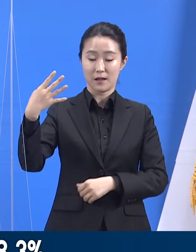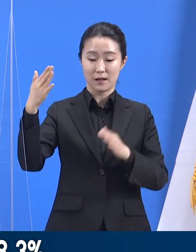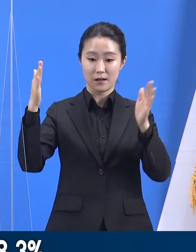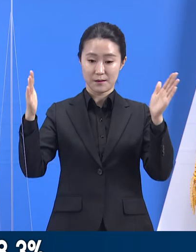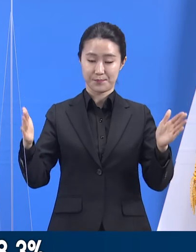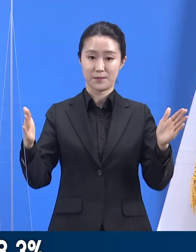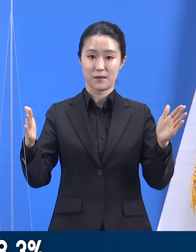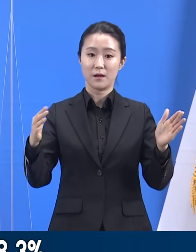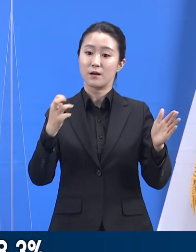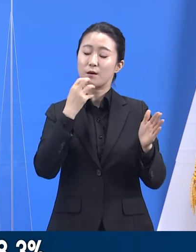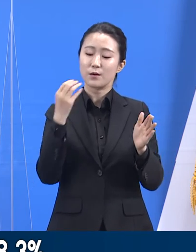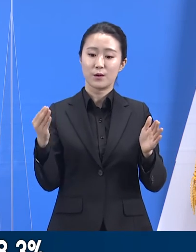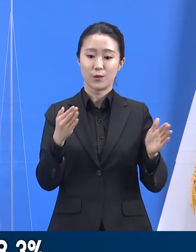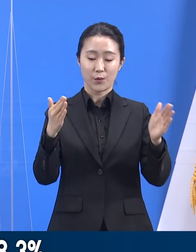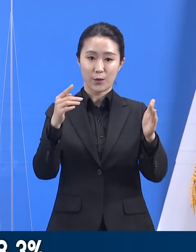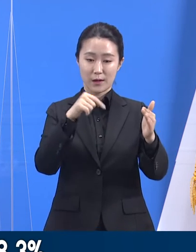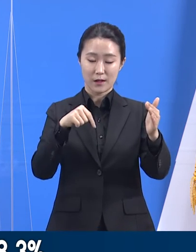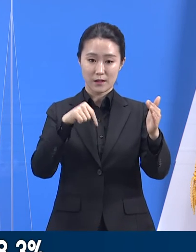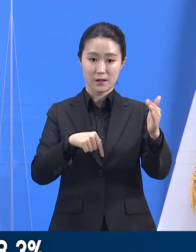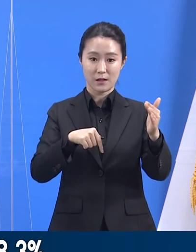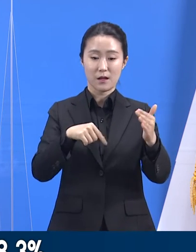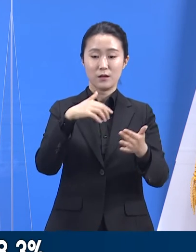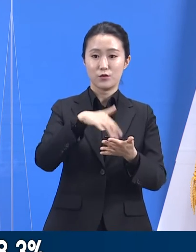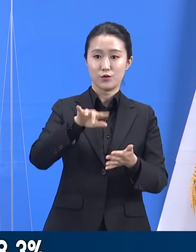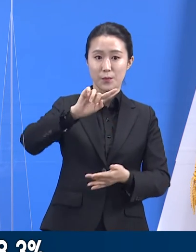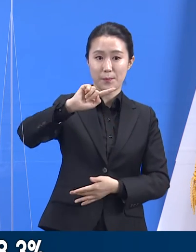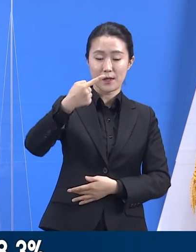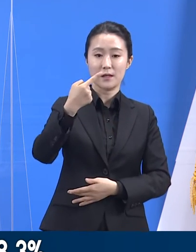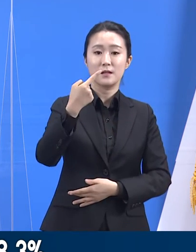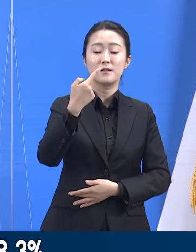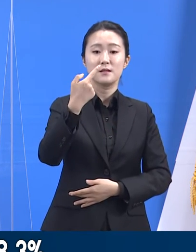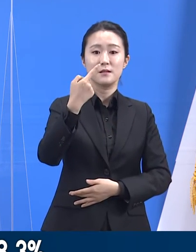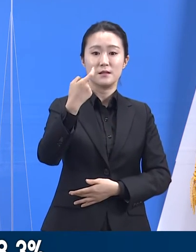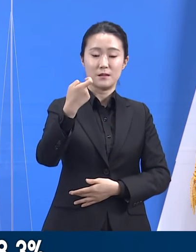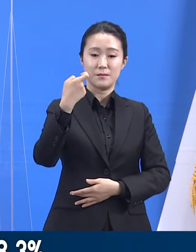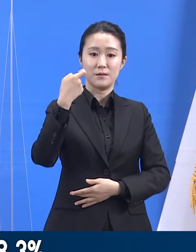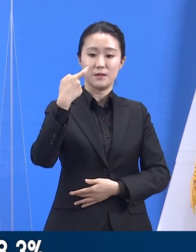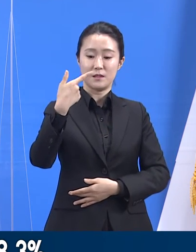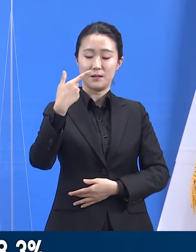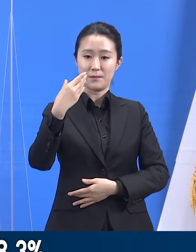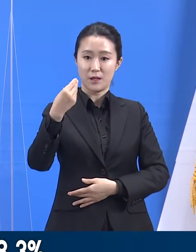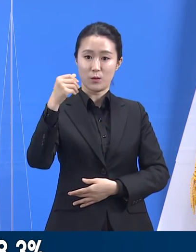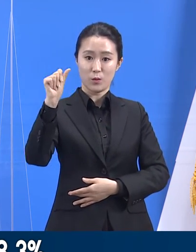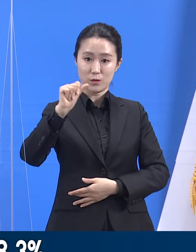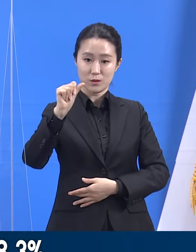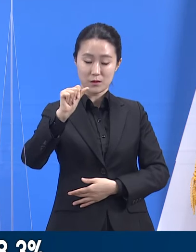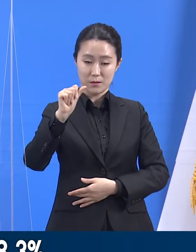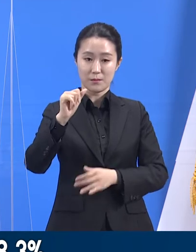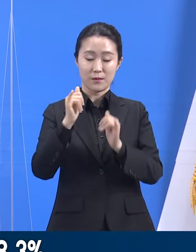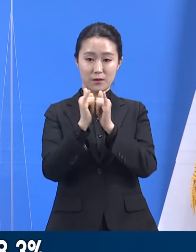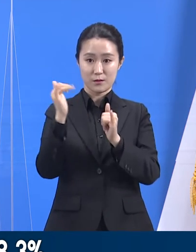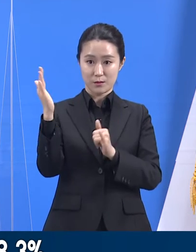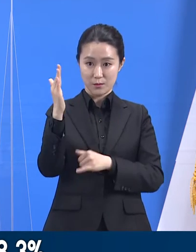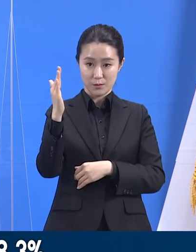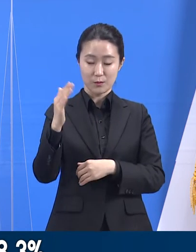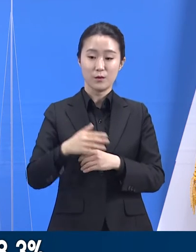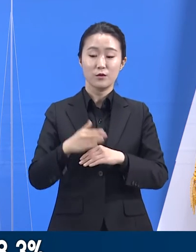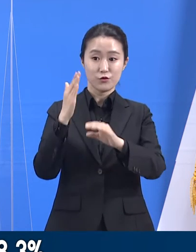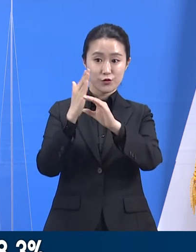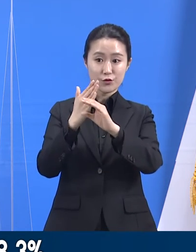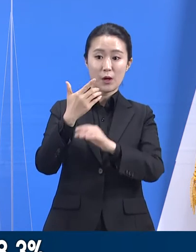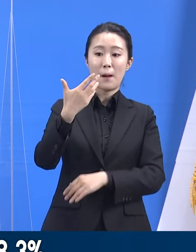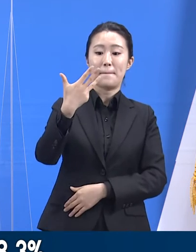총 111만 5,647명이며, 이 중 84만 468명이